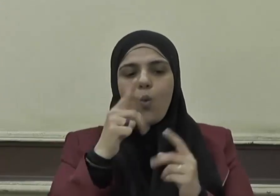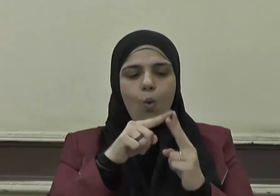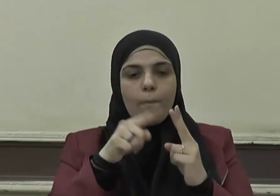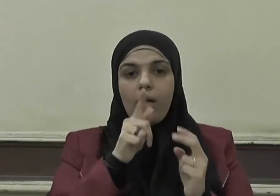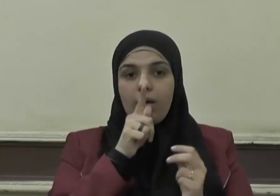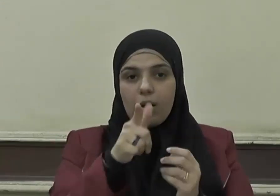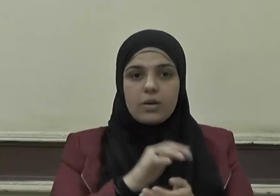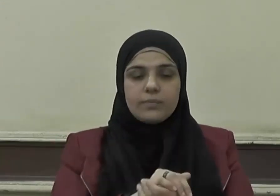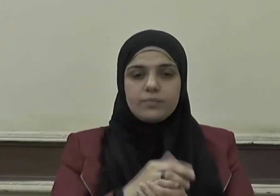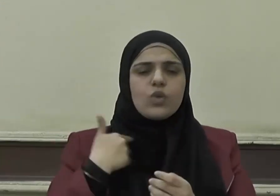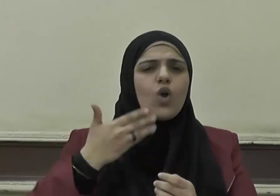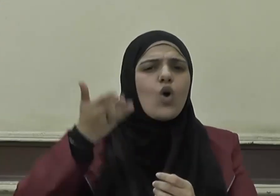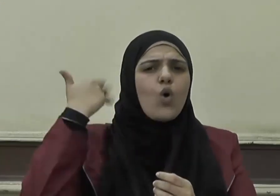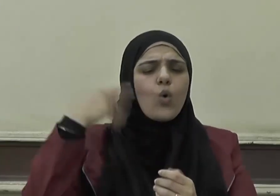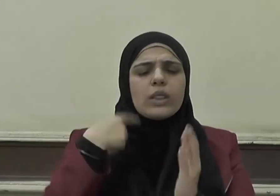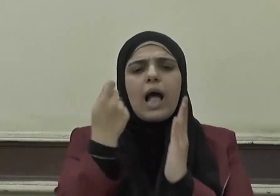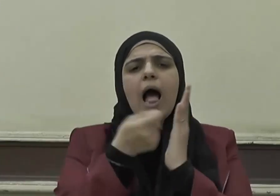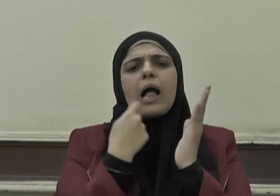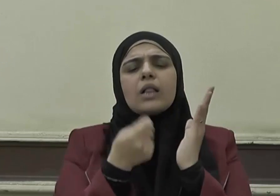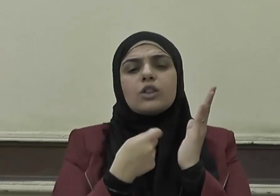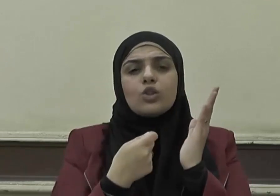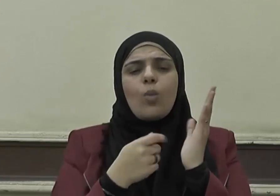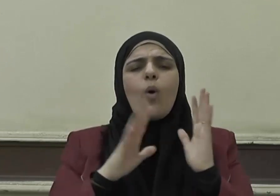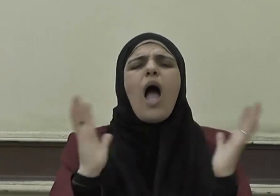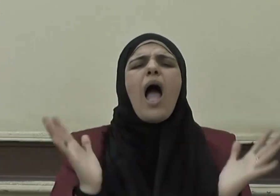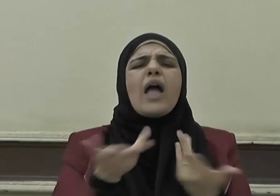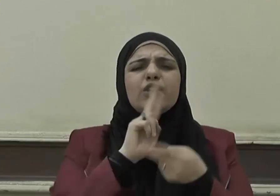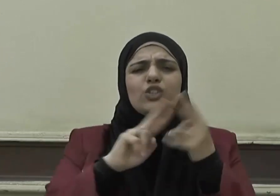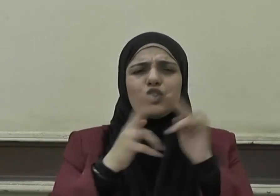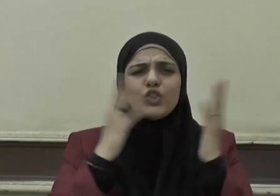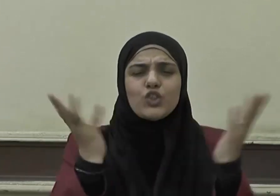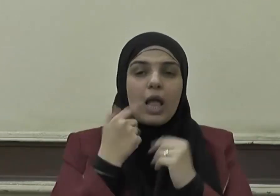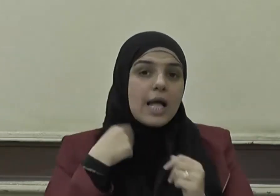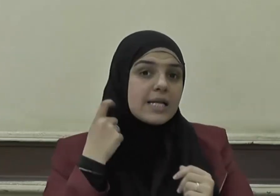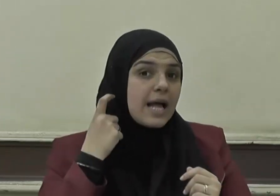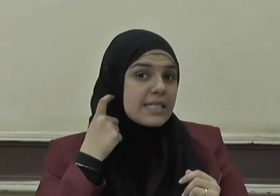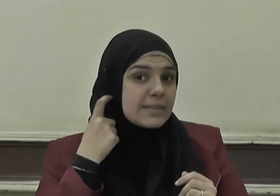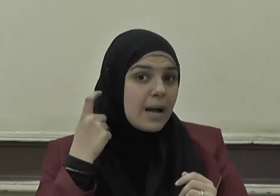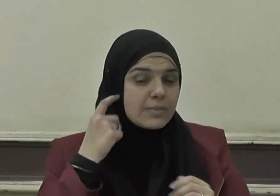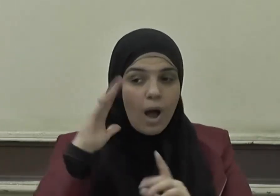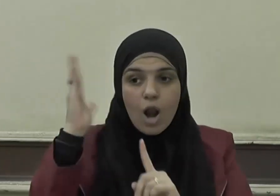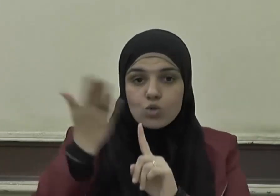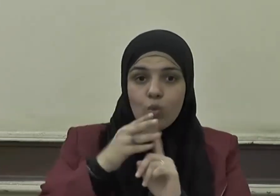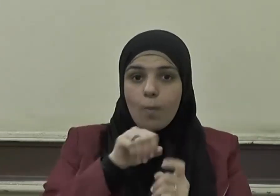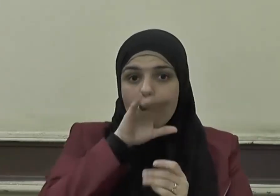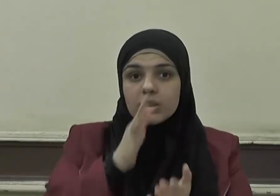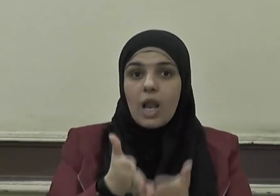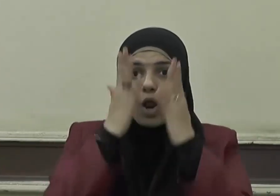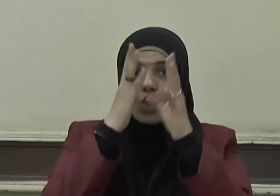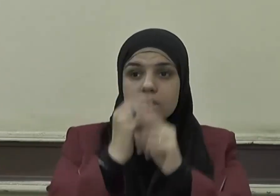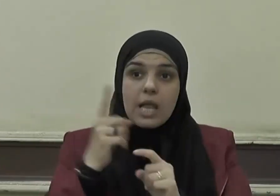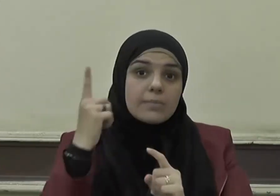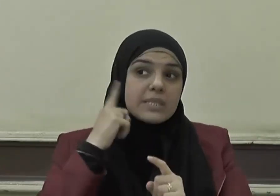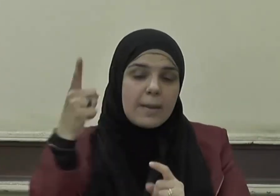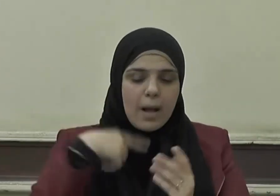كنت أكتب كل شيء أسمعه من رسول الله صلى الله عليه